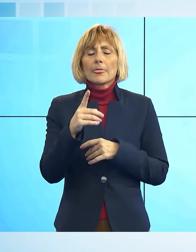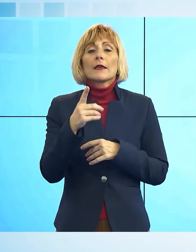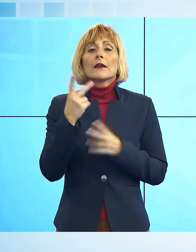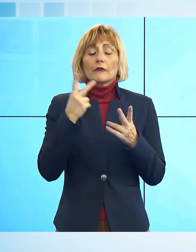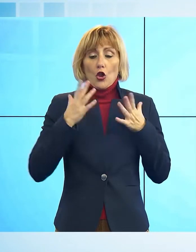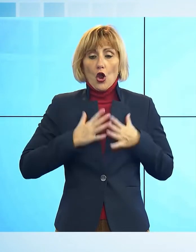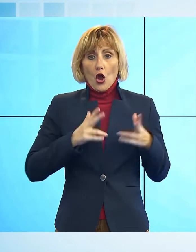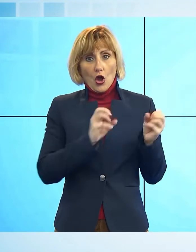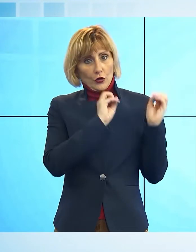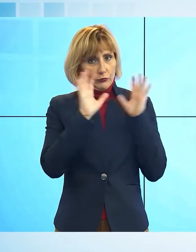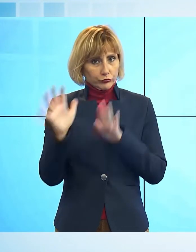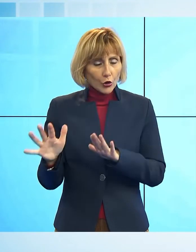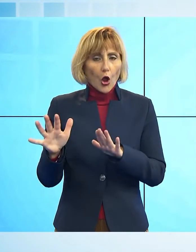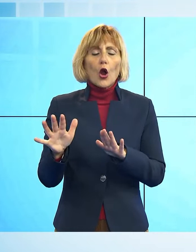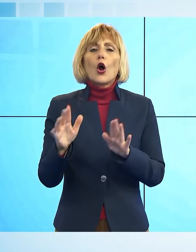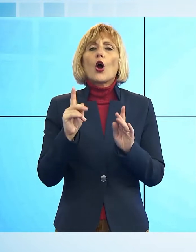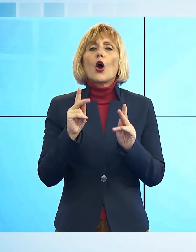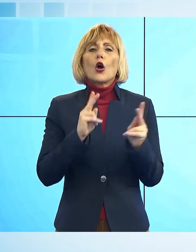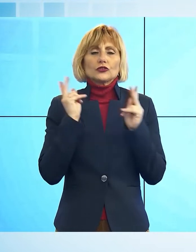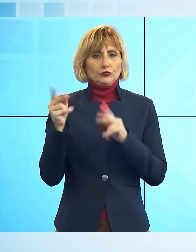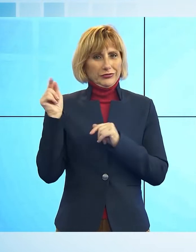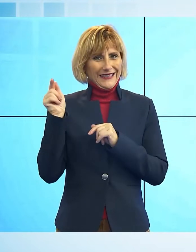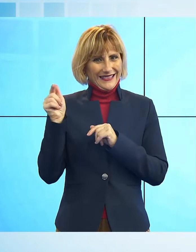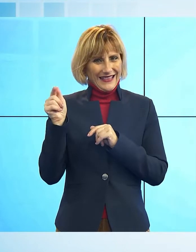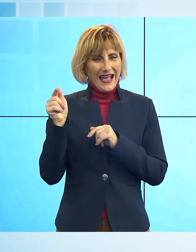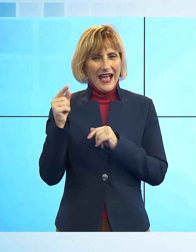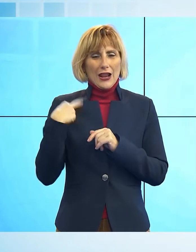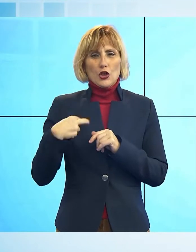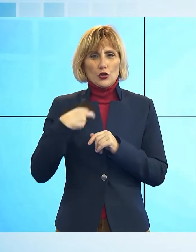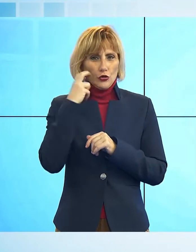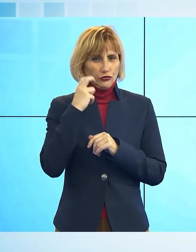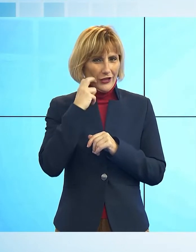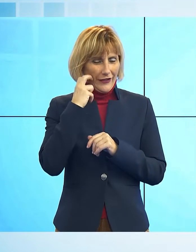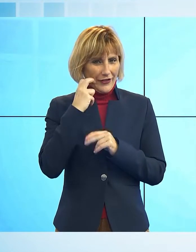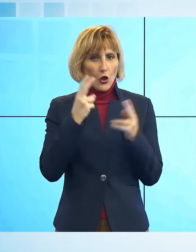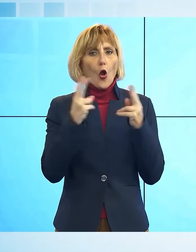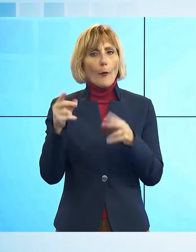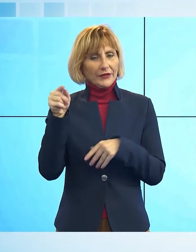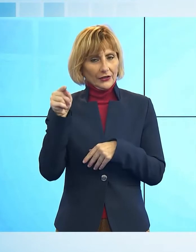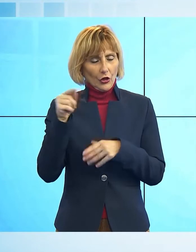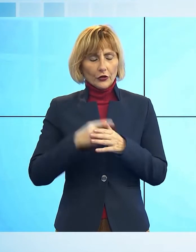trasferito successivamente dalla Croce Verde presso l'obitorio dell'ospedale Versilio.